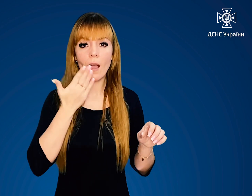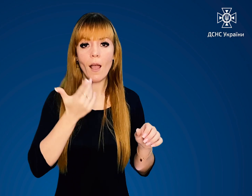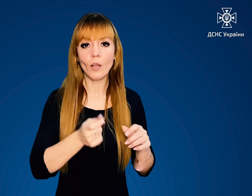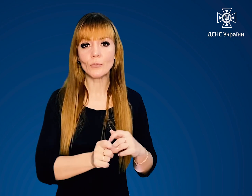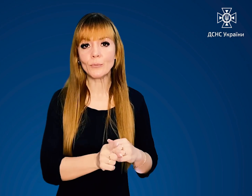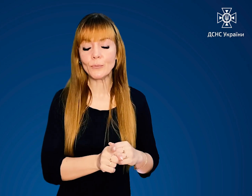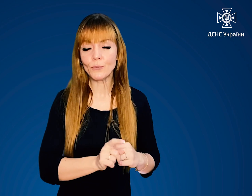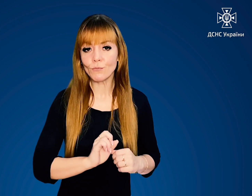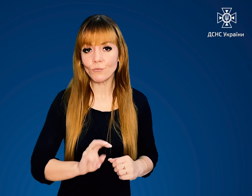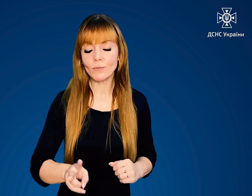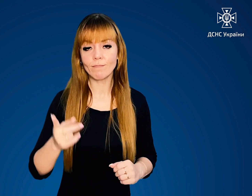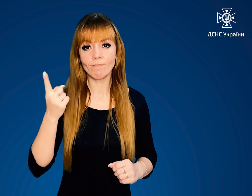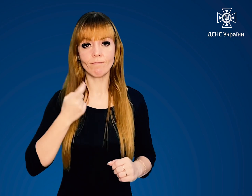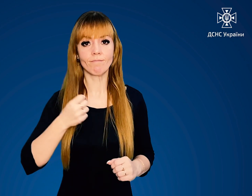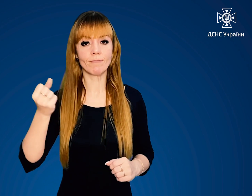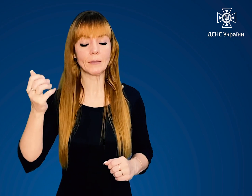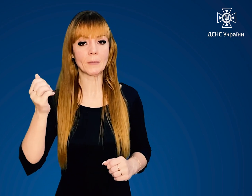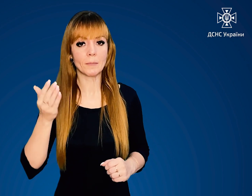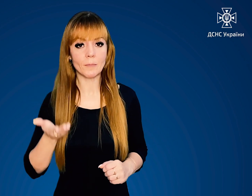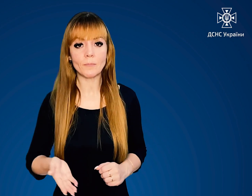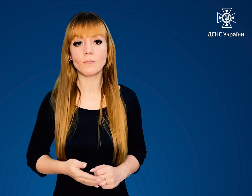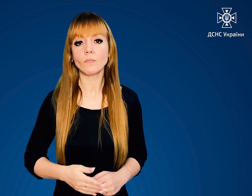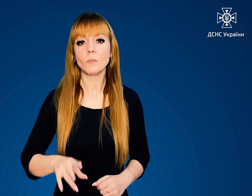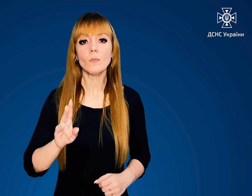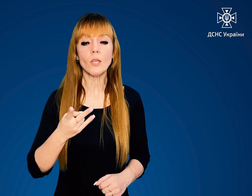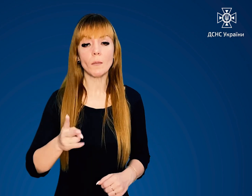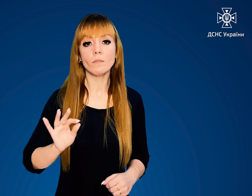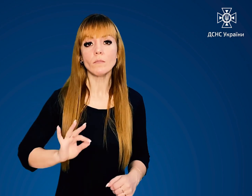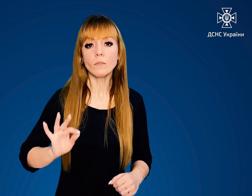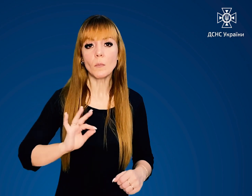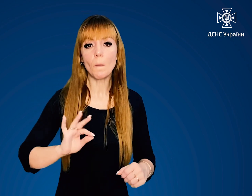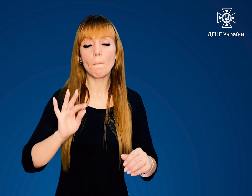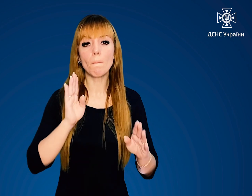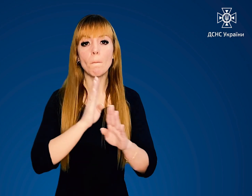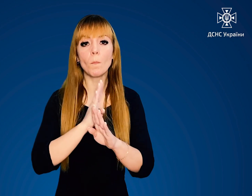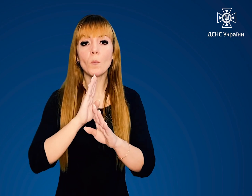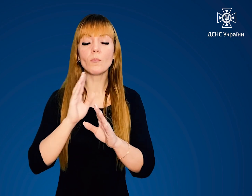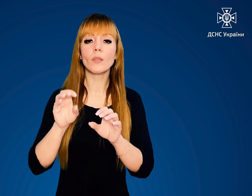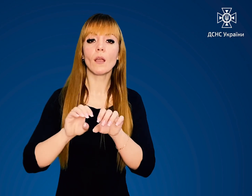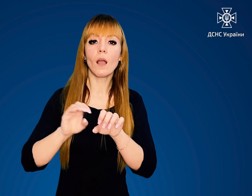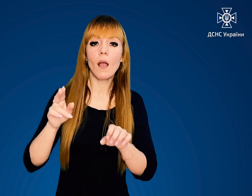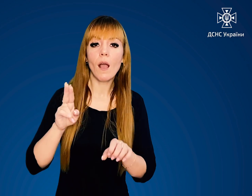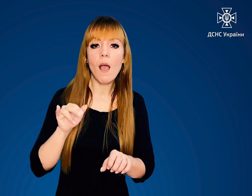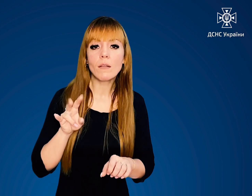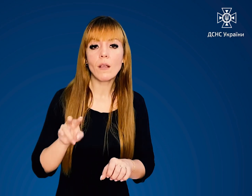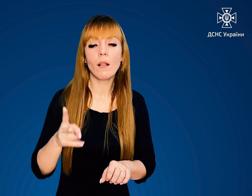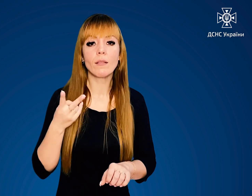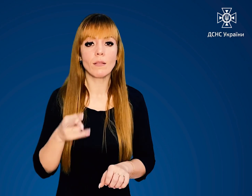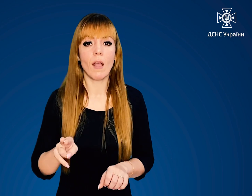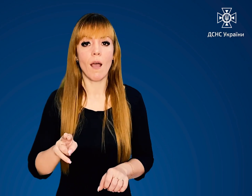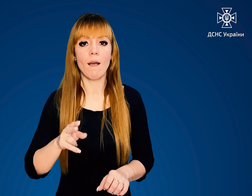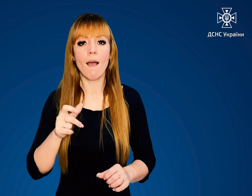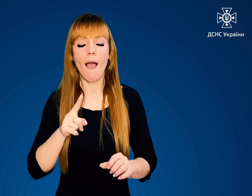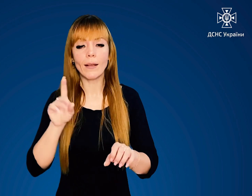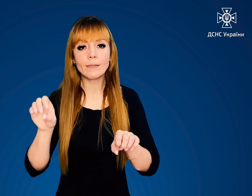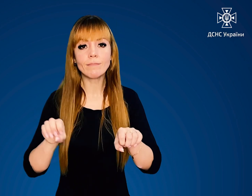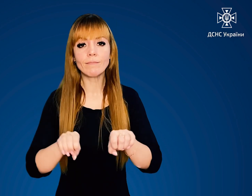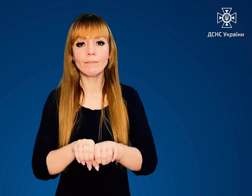сповіщувачами Не використовуйте припливно-витяжні повітропроводи й канали для відведення